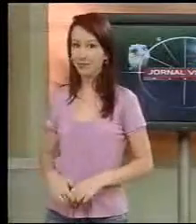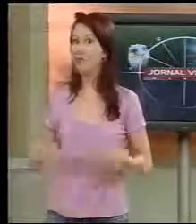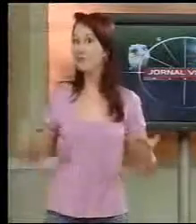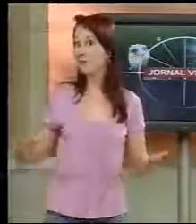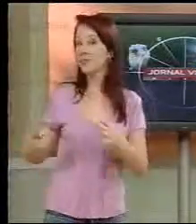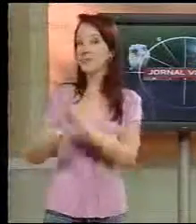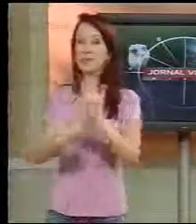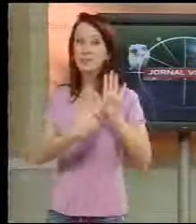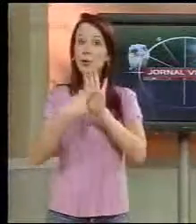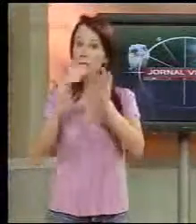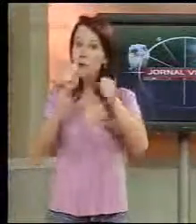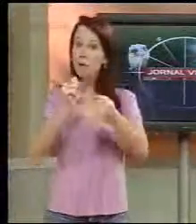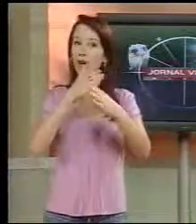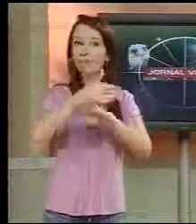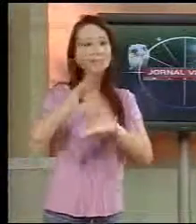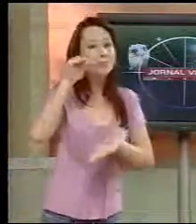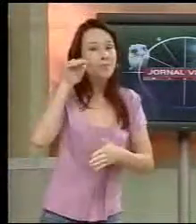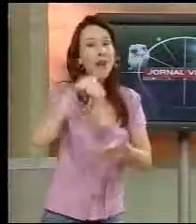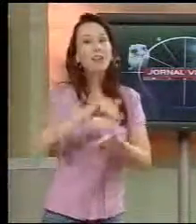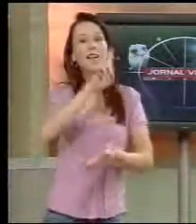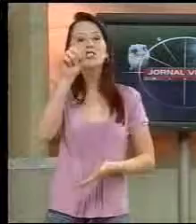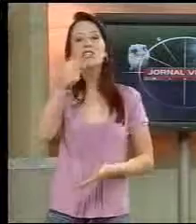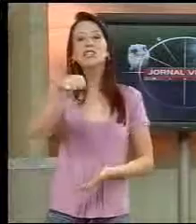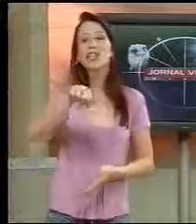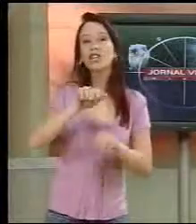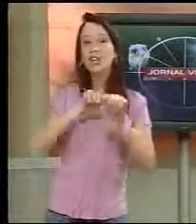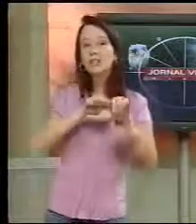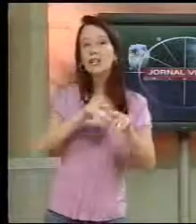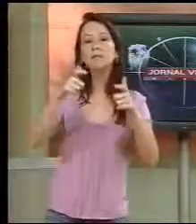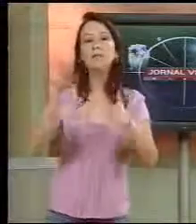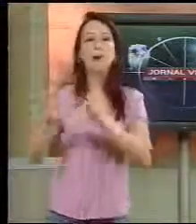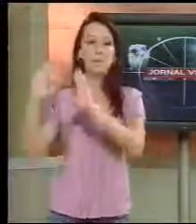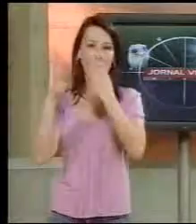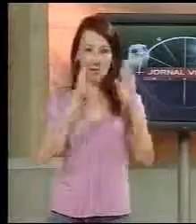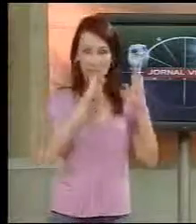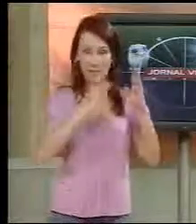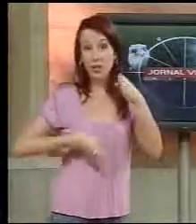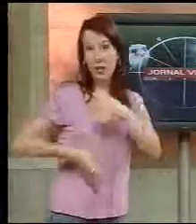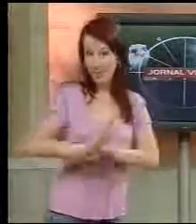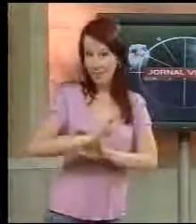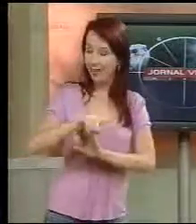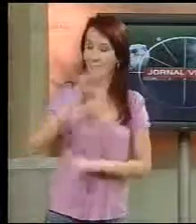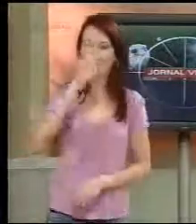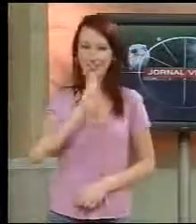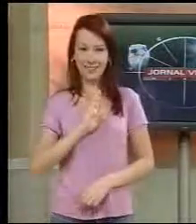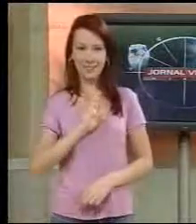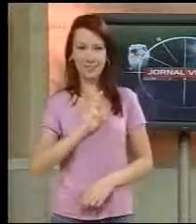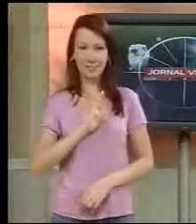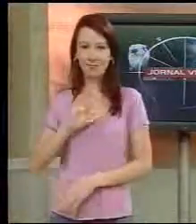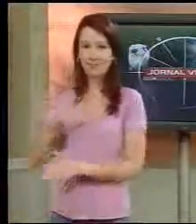A exposição pode ser vista até o dia 19 de setembro no Palácio das Artes. A entrada é de graça.